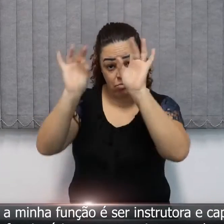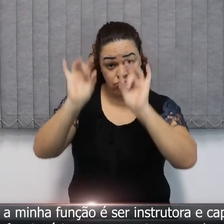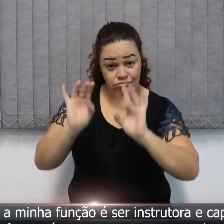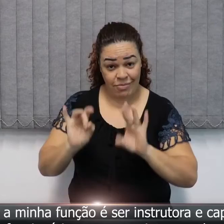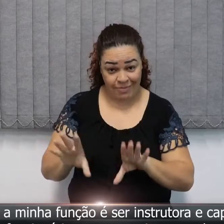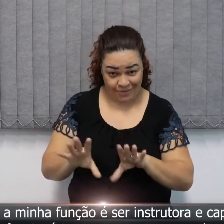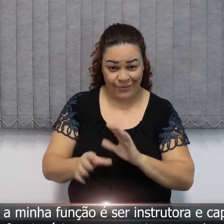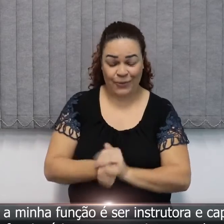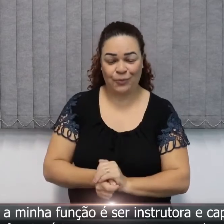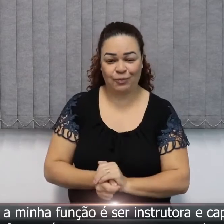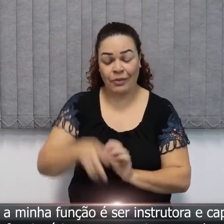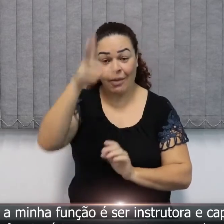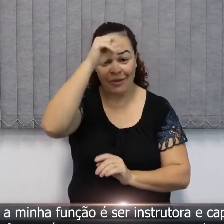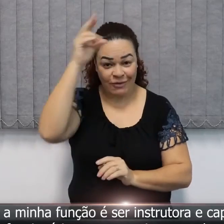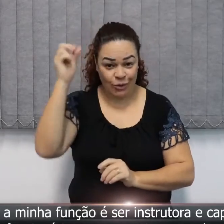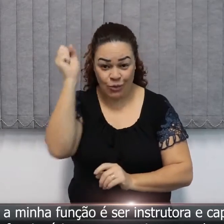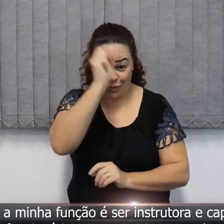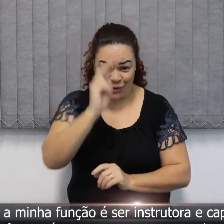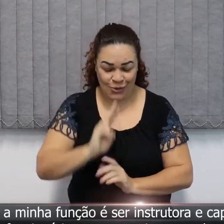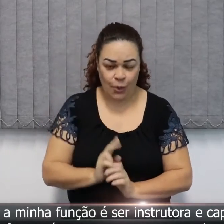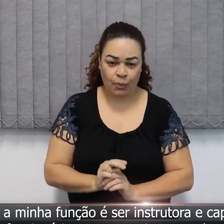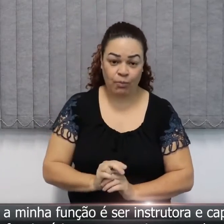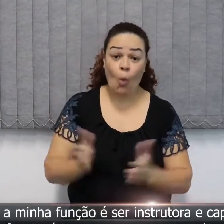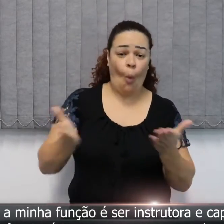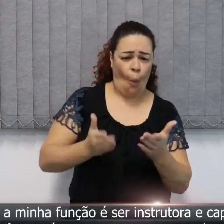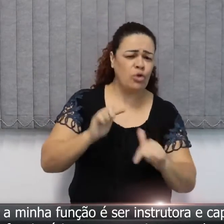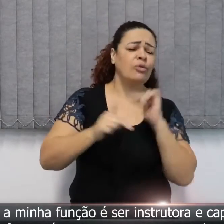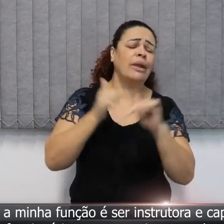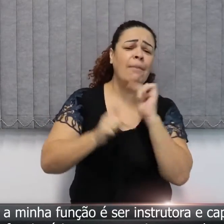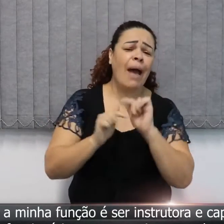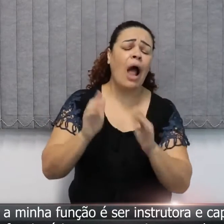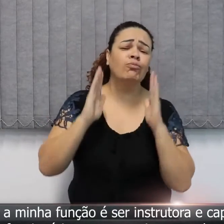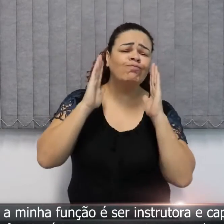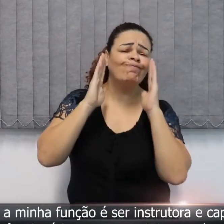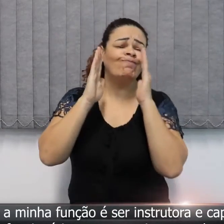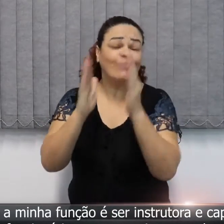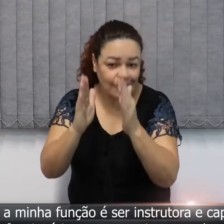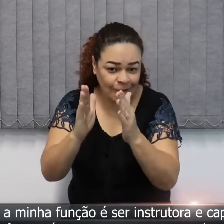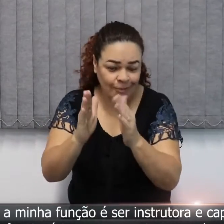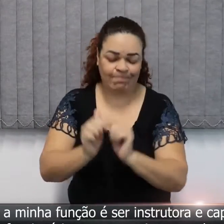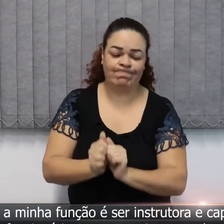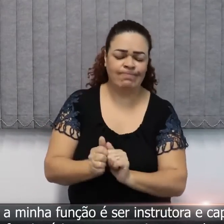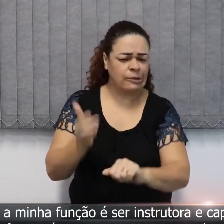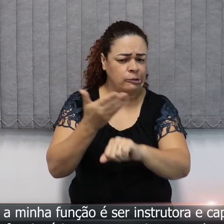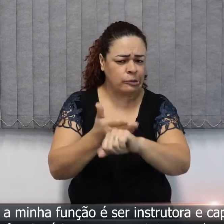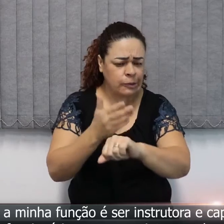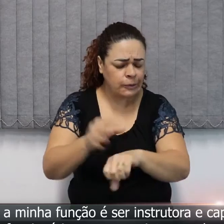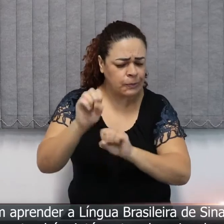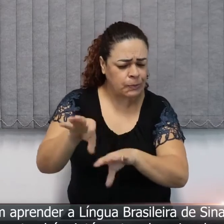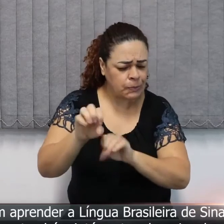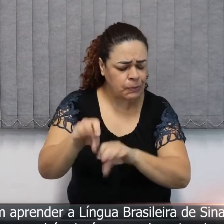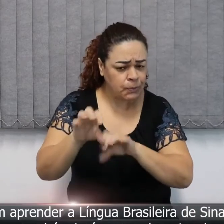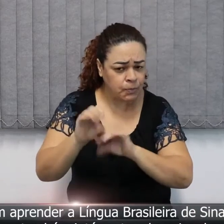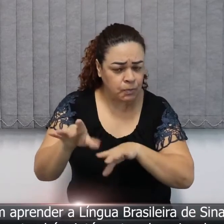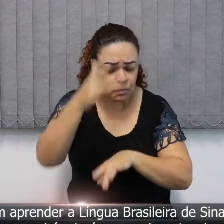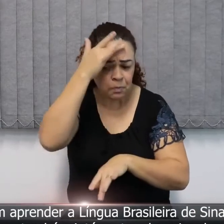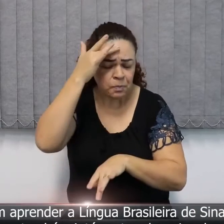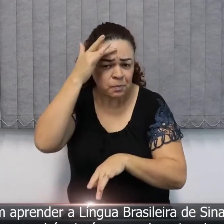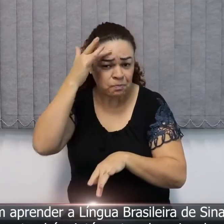é ser instrutora e capacitar funcionários e pessoas interessadas em aprender a língua brasileira de